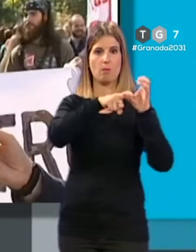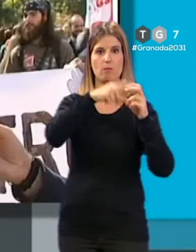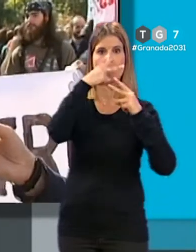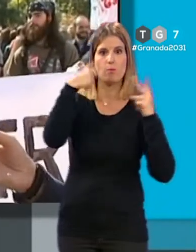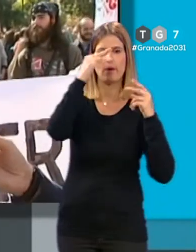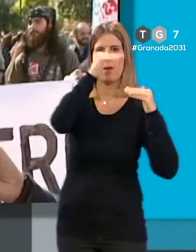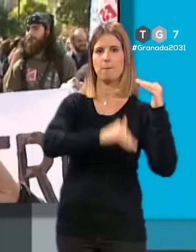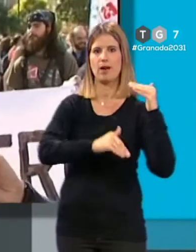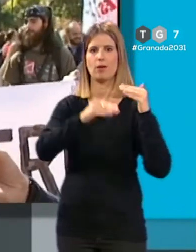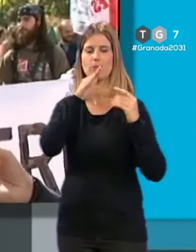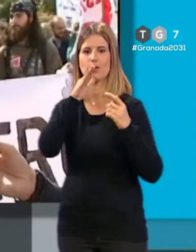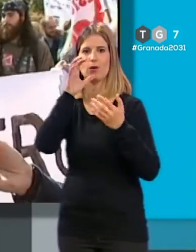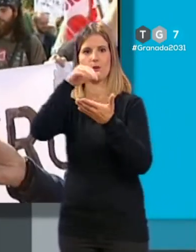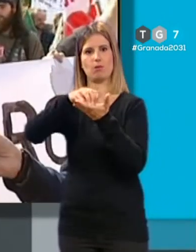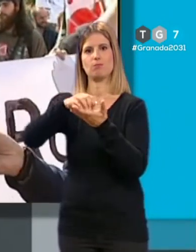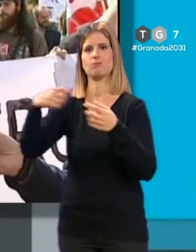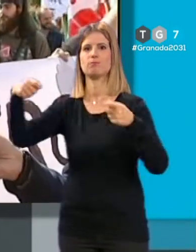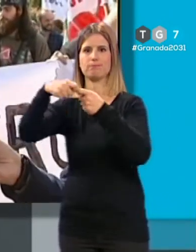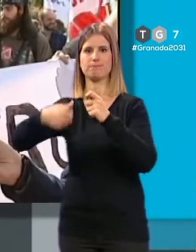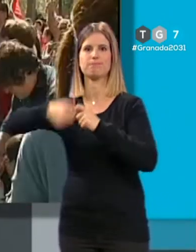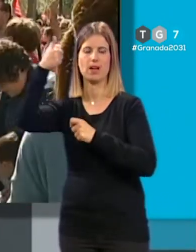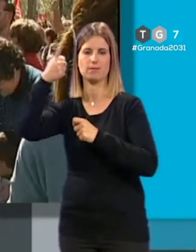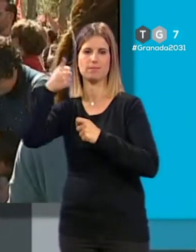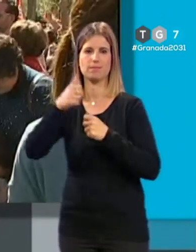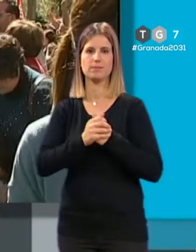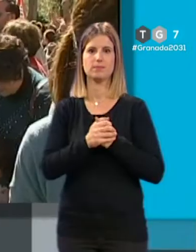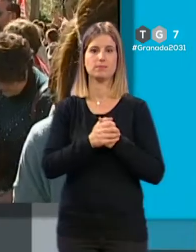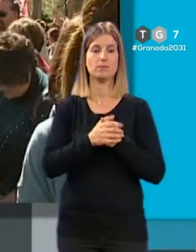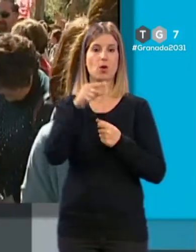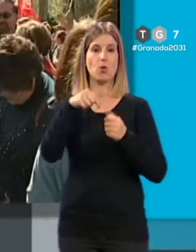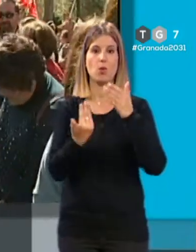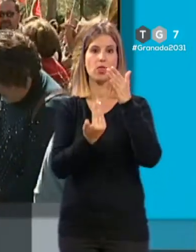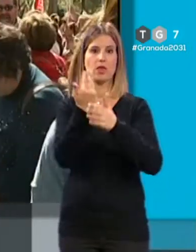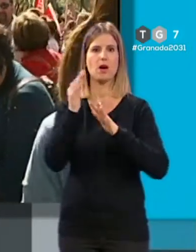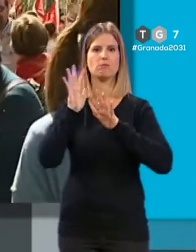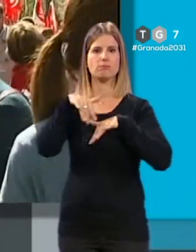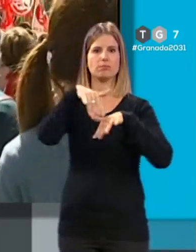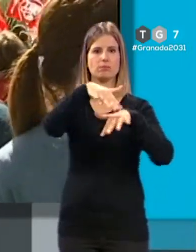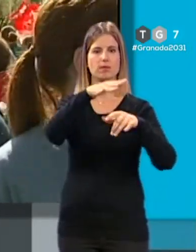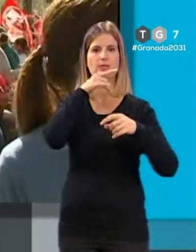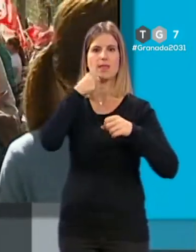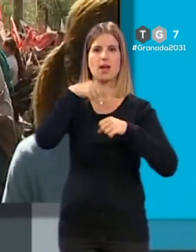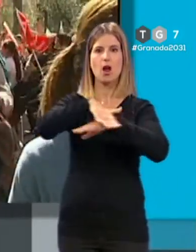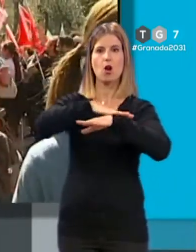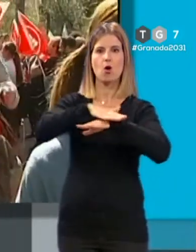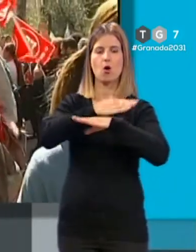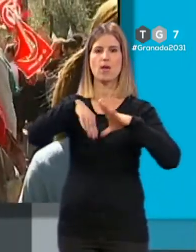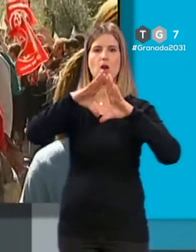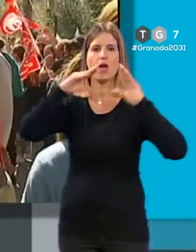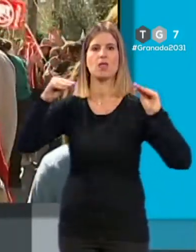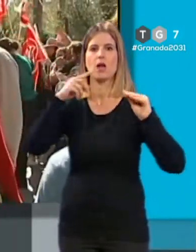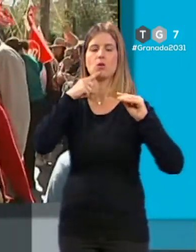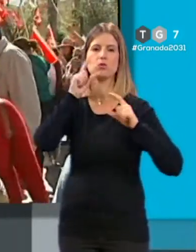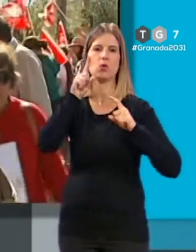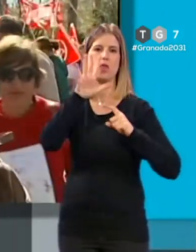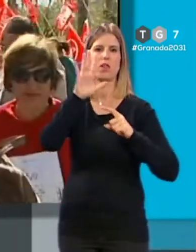y por lo tanto reciban menos financiación. Una jornada de movilizaciones que según el gobierno andaluz ha sido seguida por menos de un